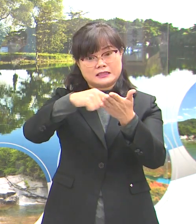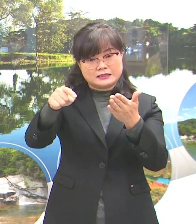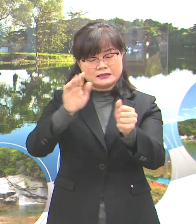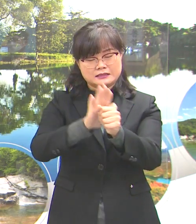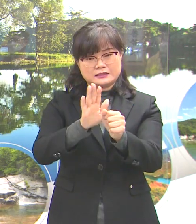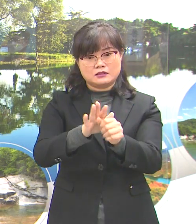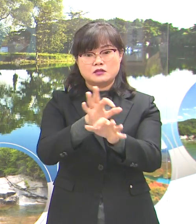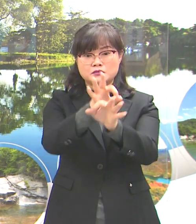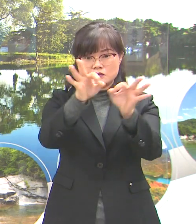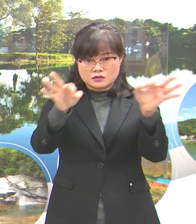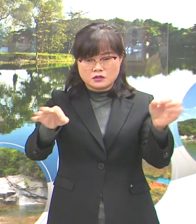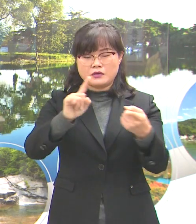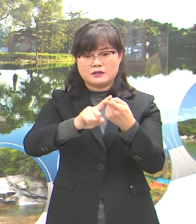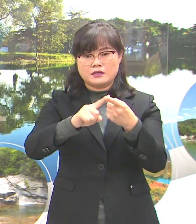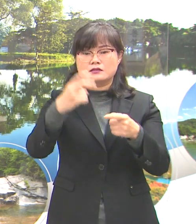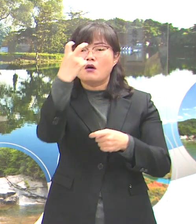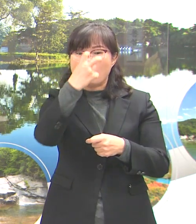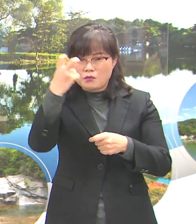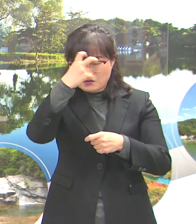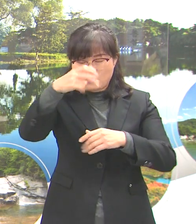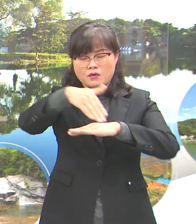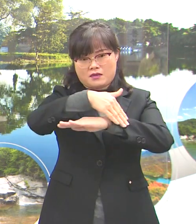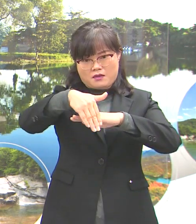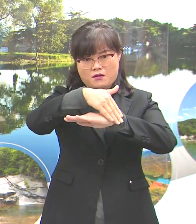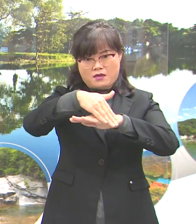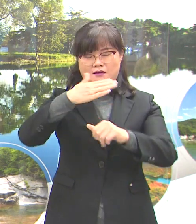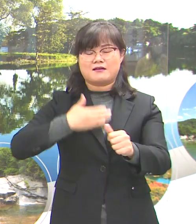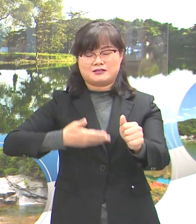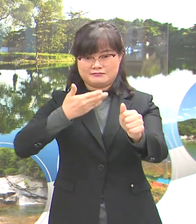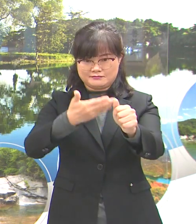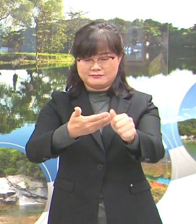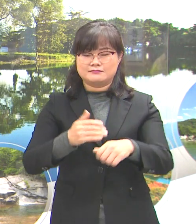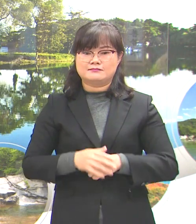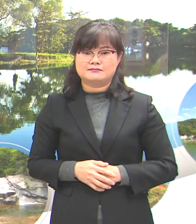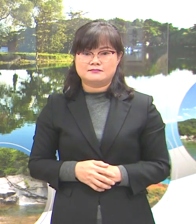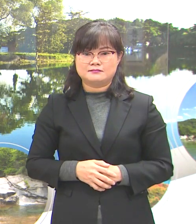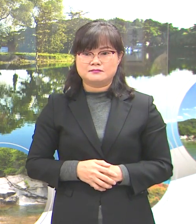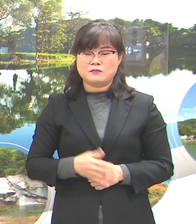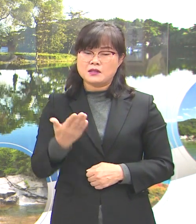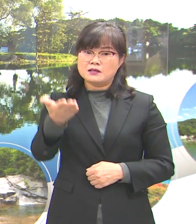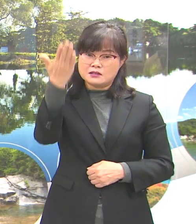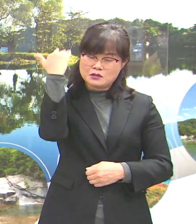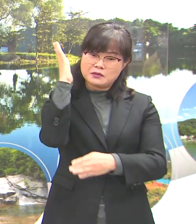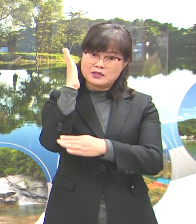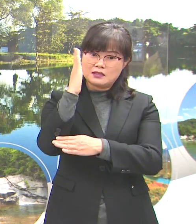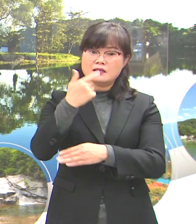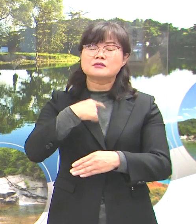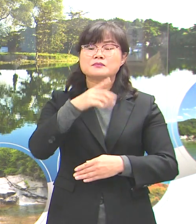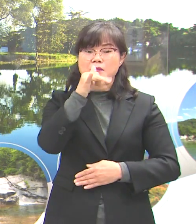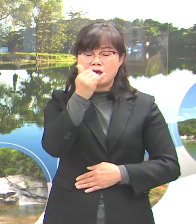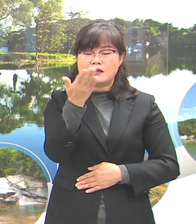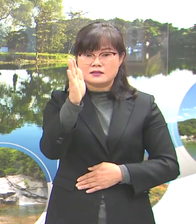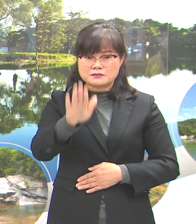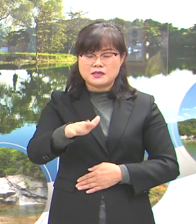검토할 계획임을 알려드립니다. 지난번에도 말씀드렸지만